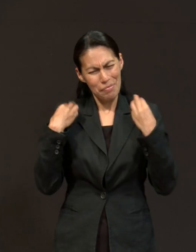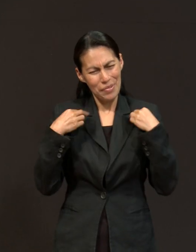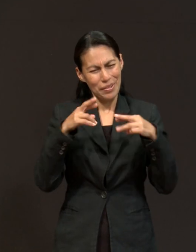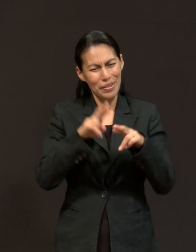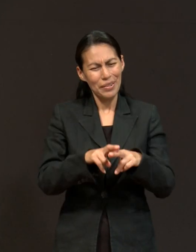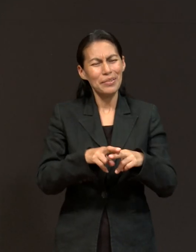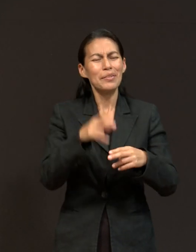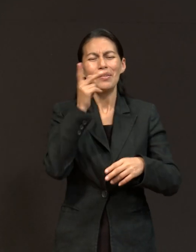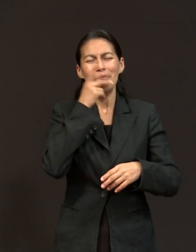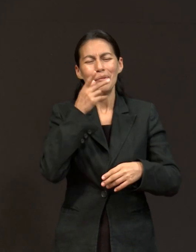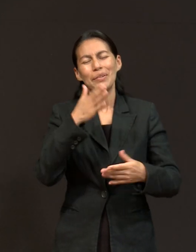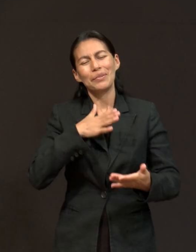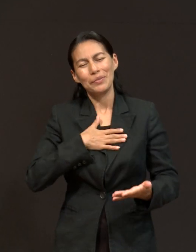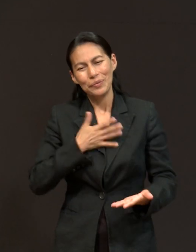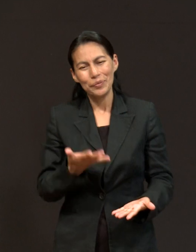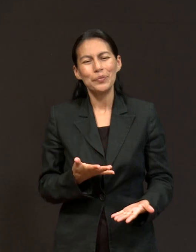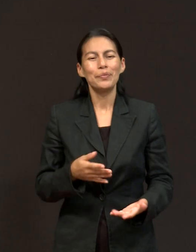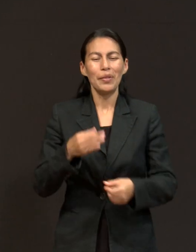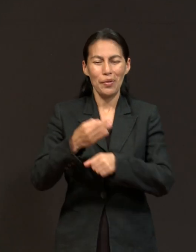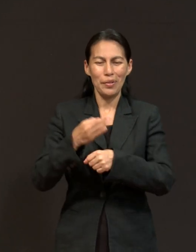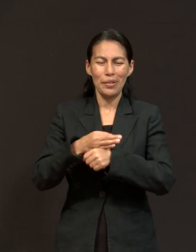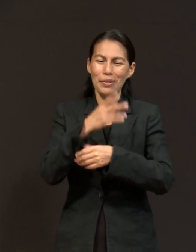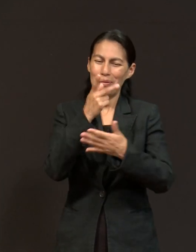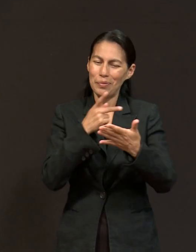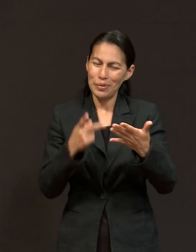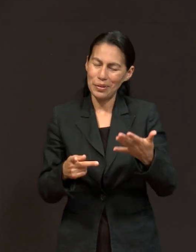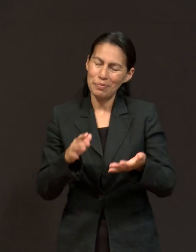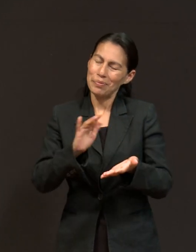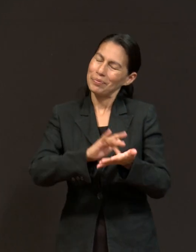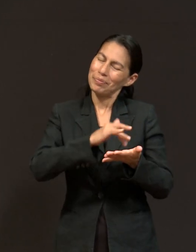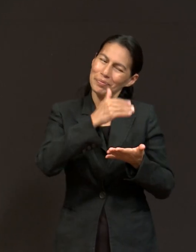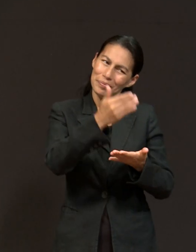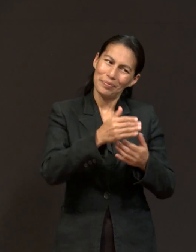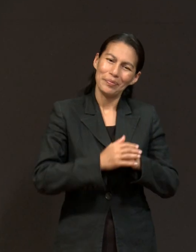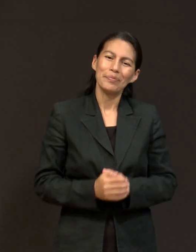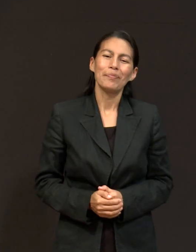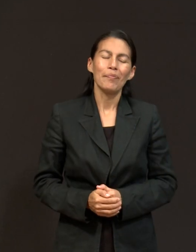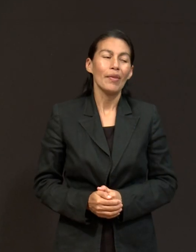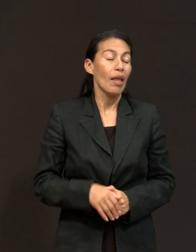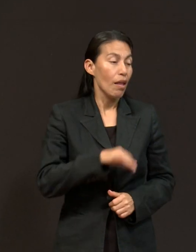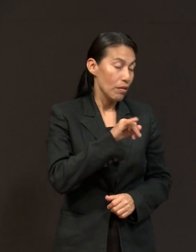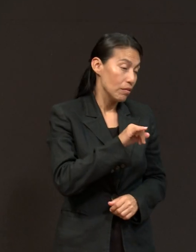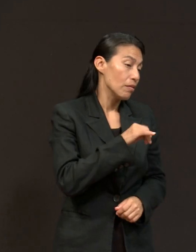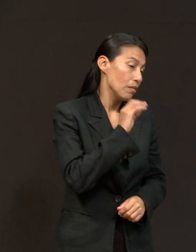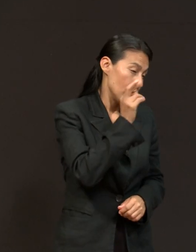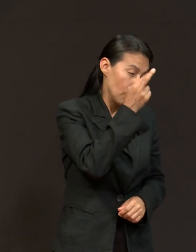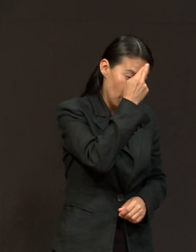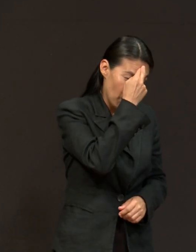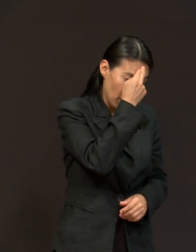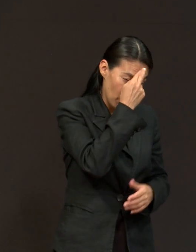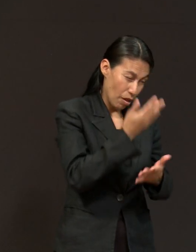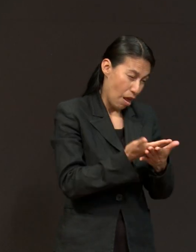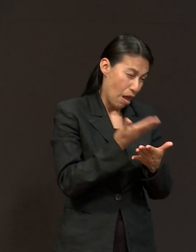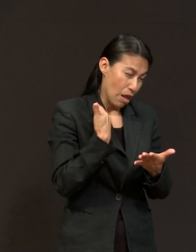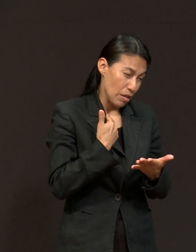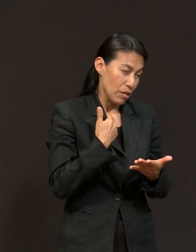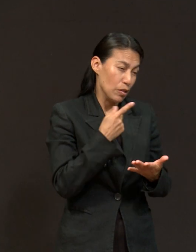en este programa. Sí, Débora, me acuerdo muy bien de ti. Siempre admiré tu fe. En las